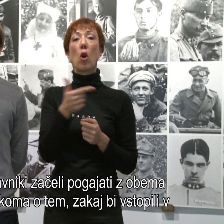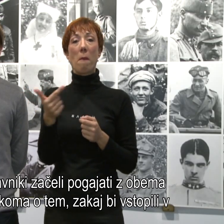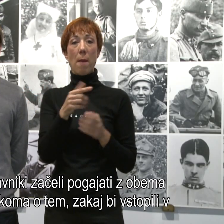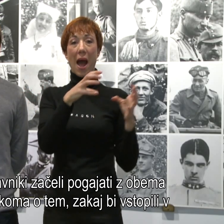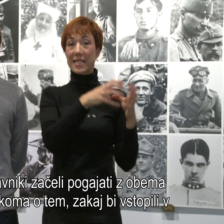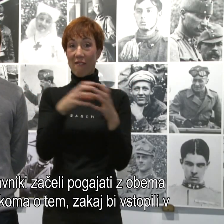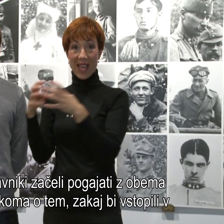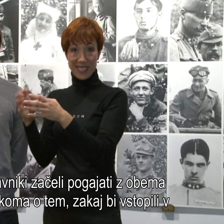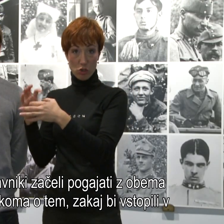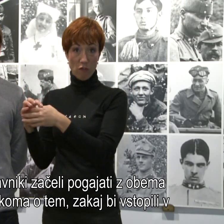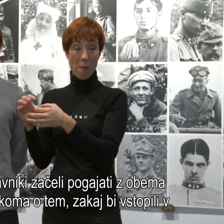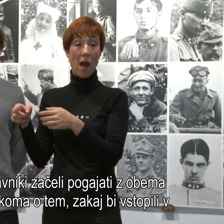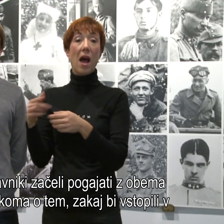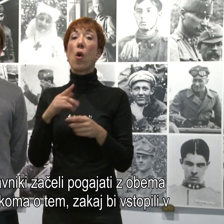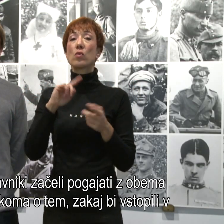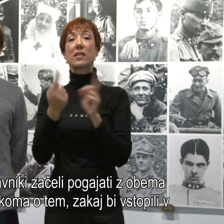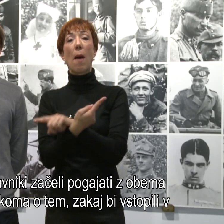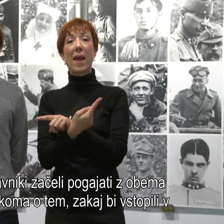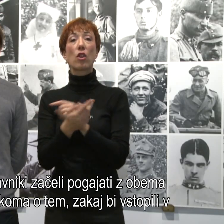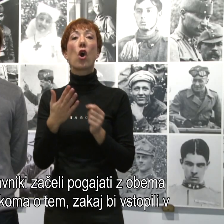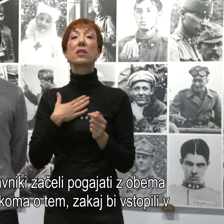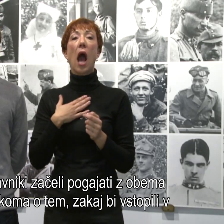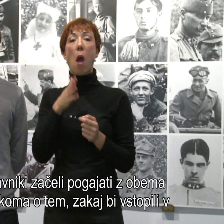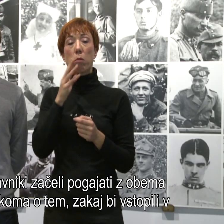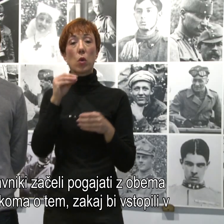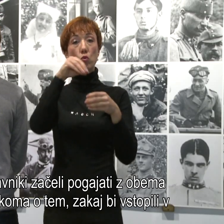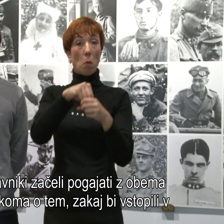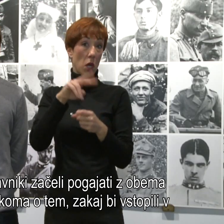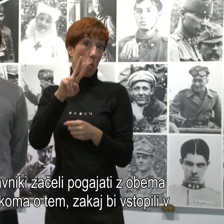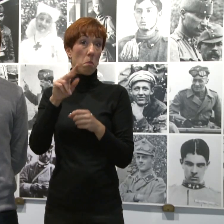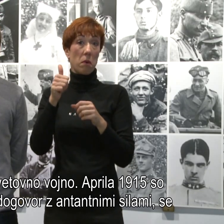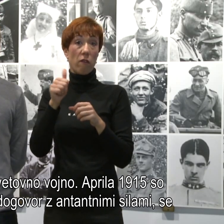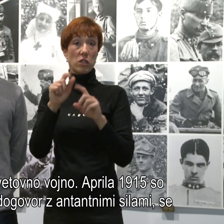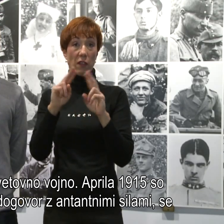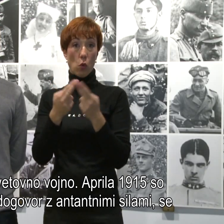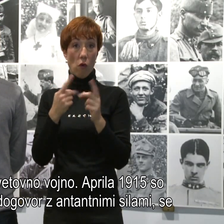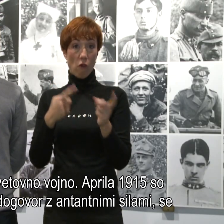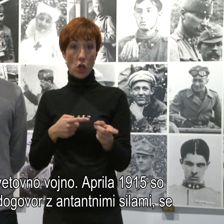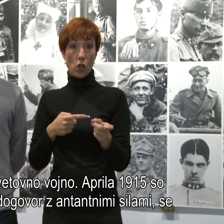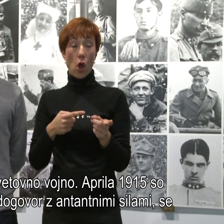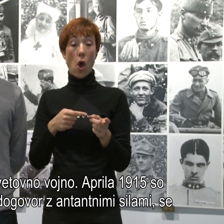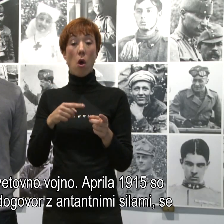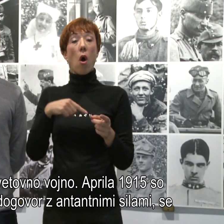v zameno, zakaj bi vstopili v Prvo svetovno vojno. aprila leta 15